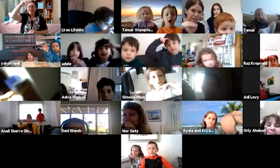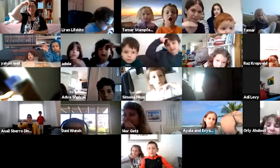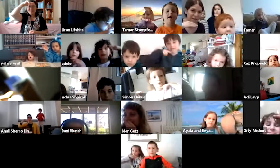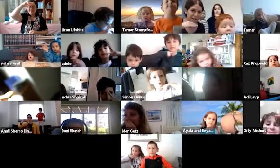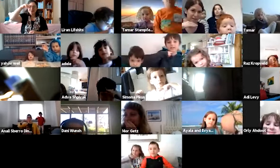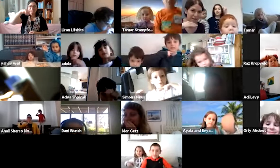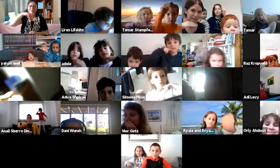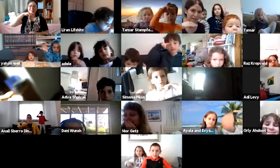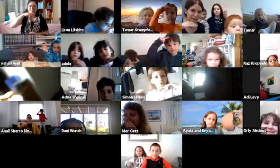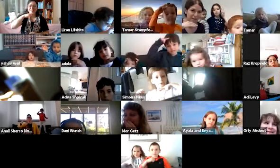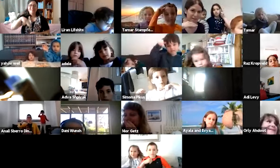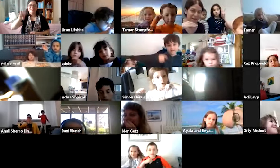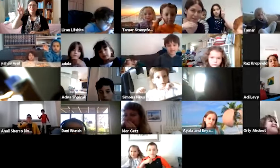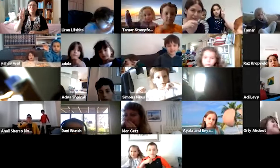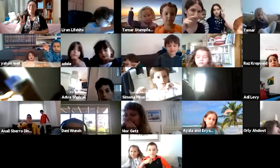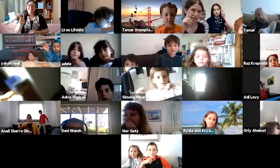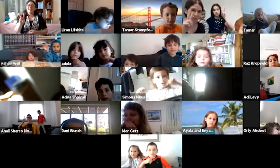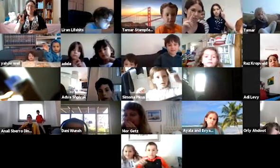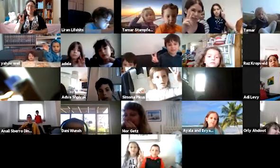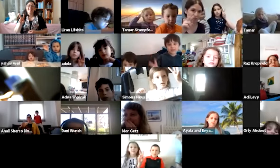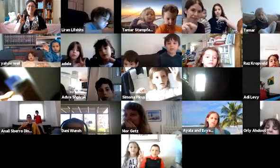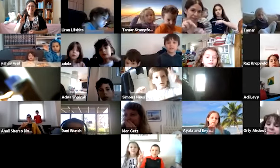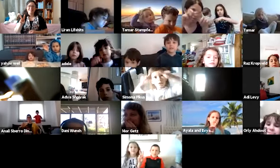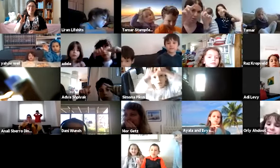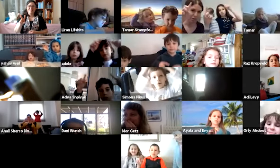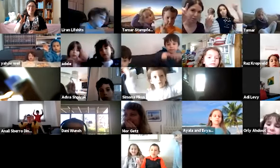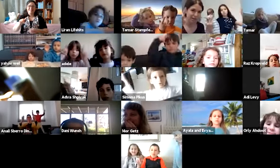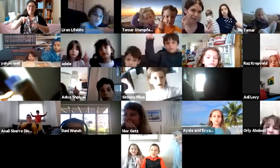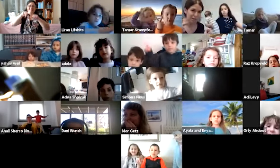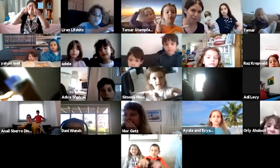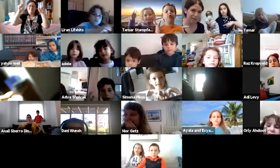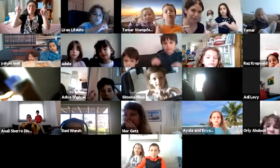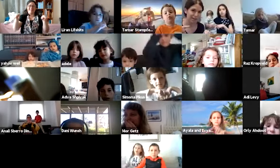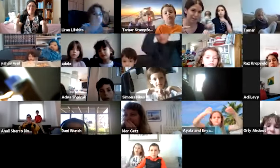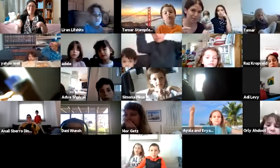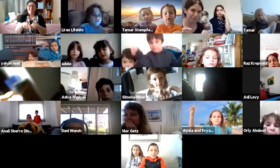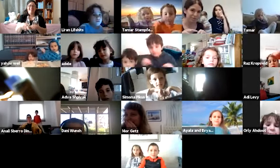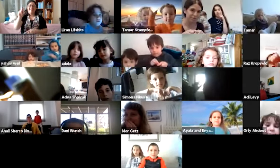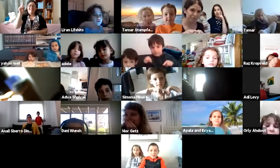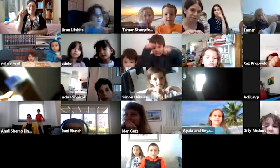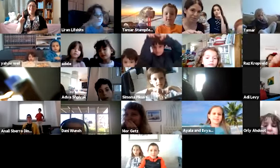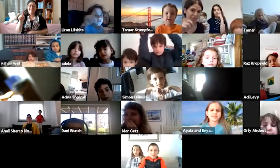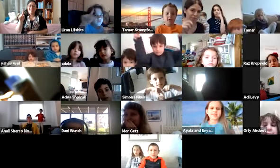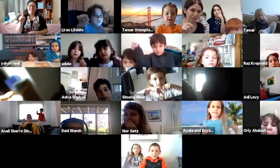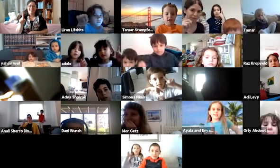יופי. שני. מעולה. מעולה. אחד